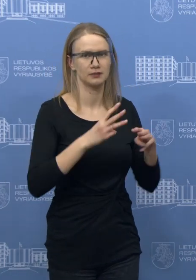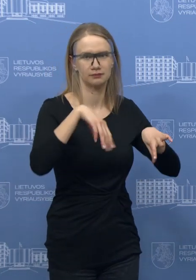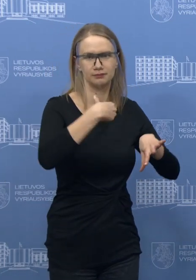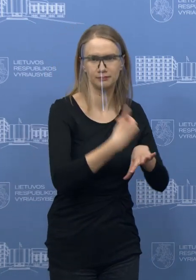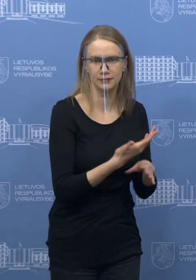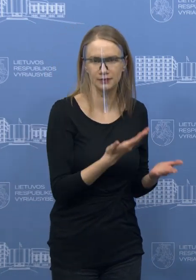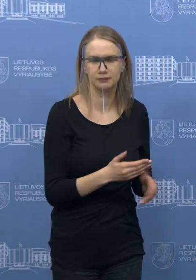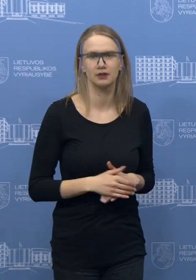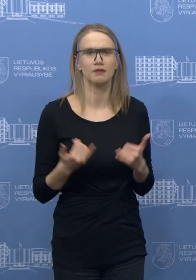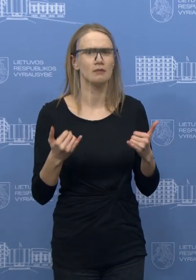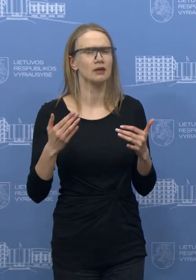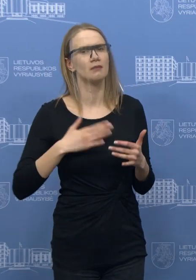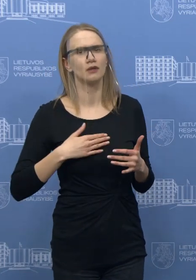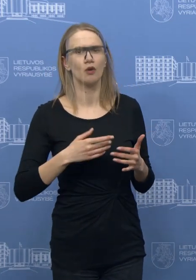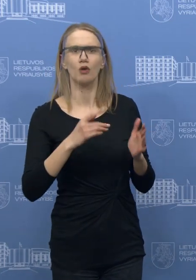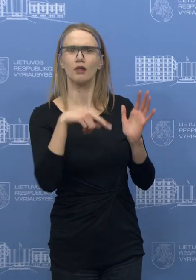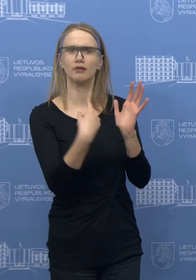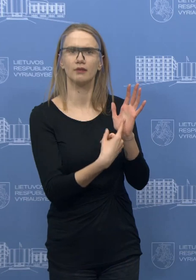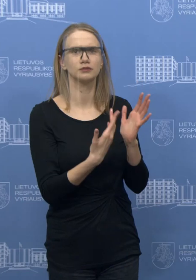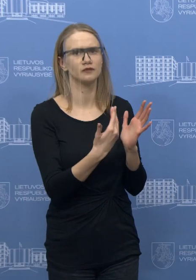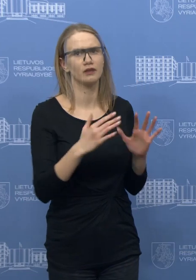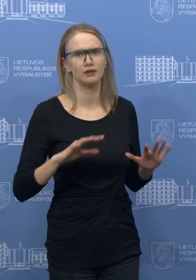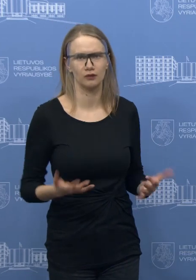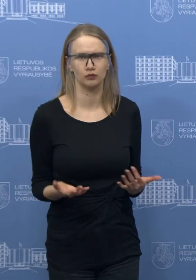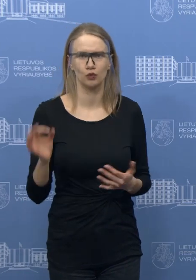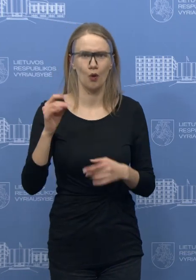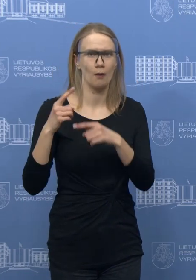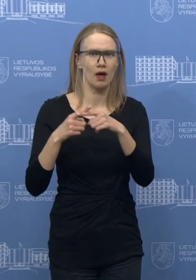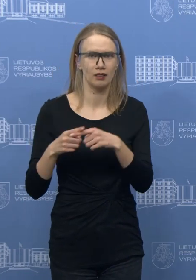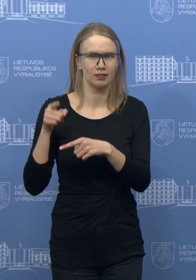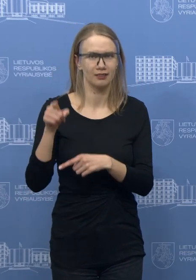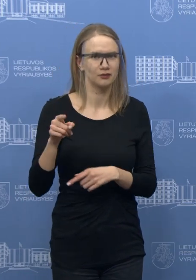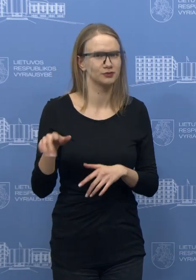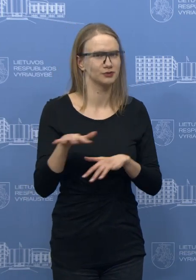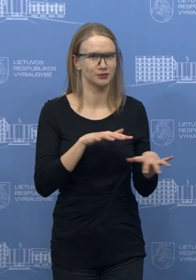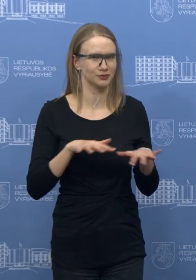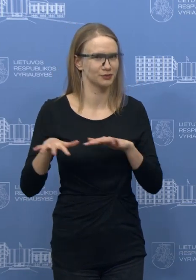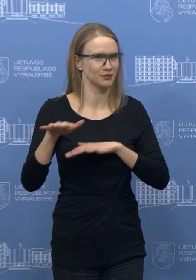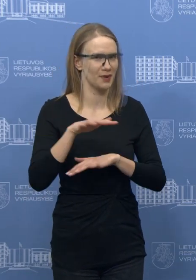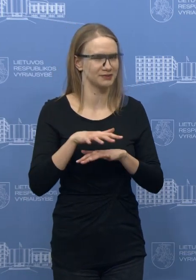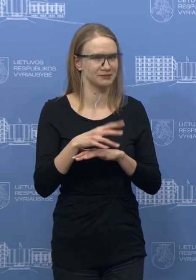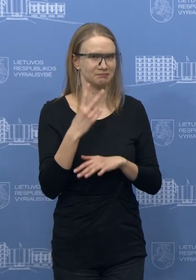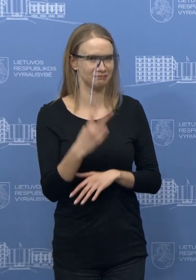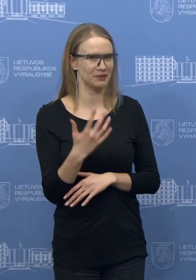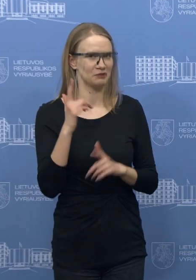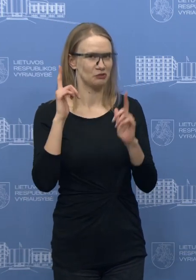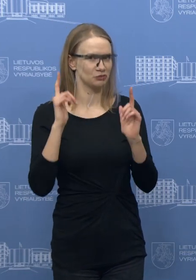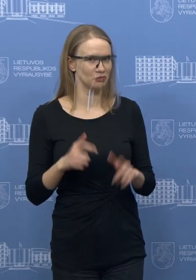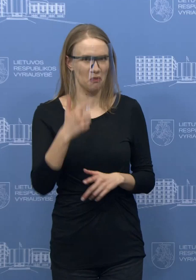Tai svarbiausias mums klausimas yra susijęs su Baltarusijoje, esantži situacija ir ten tikrai kritinė padėtimi.